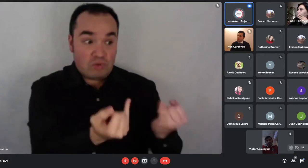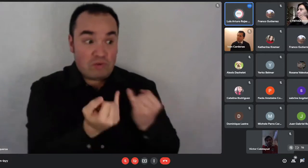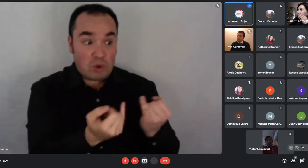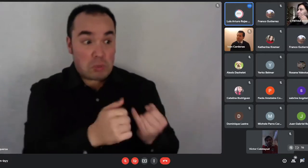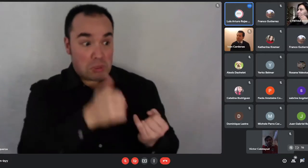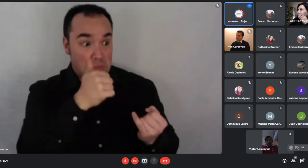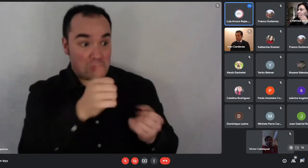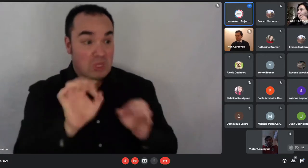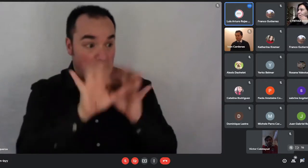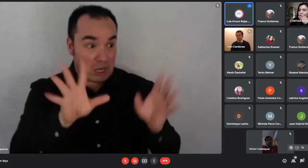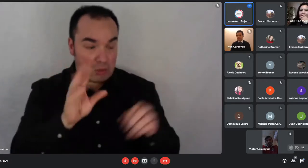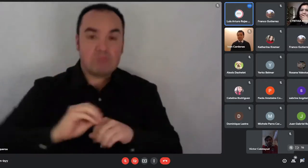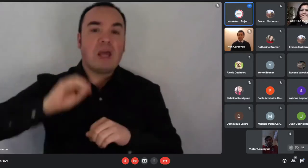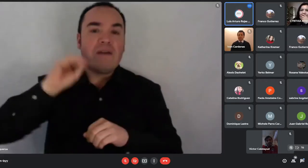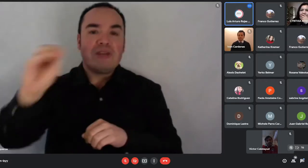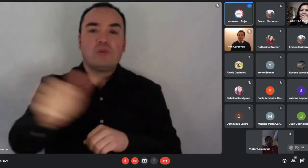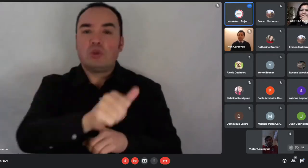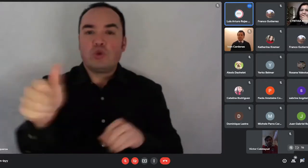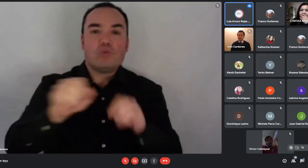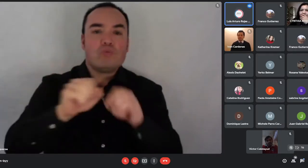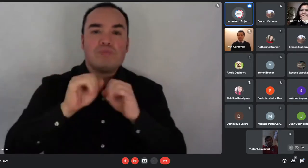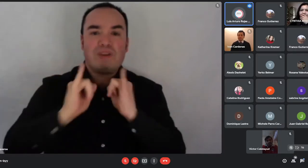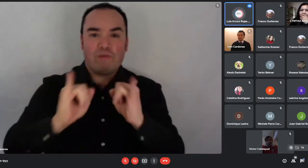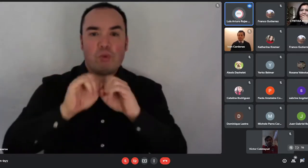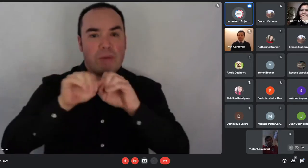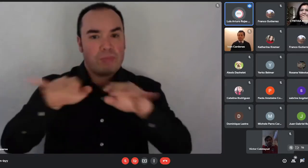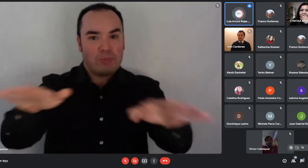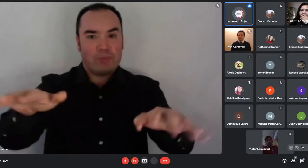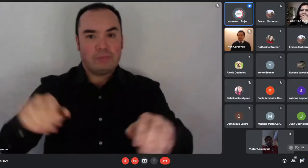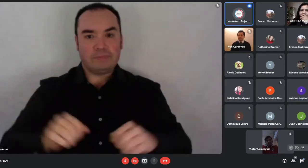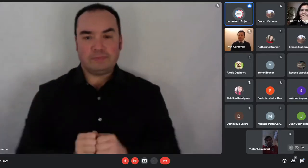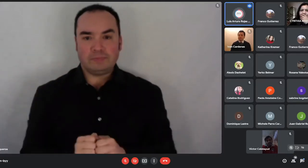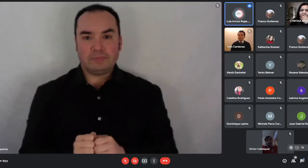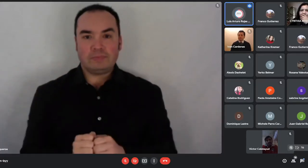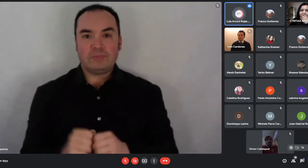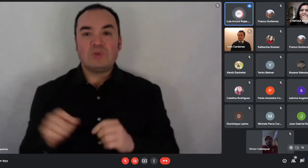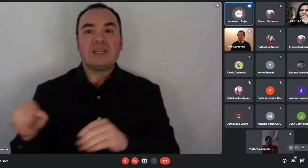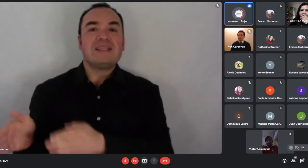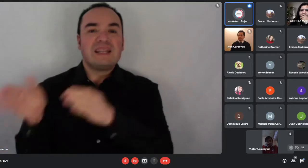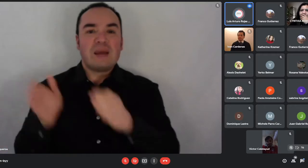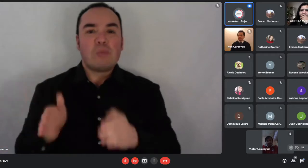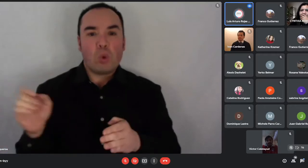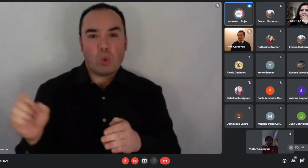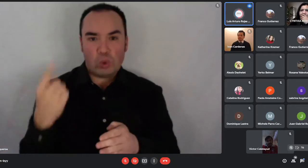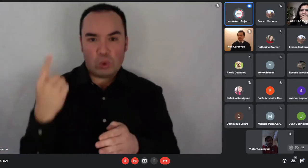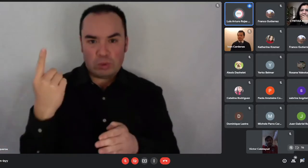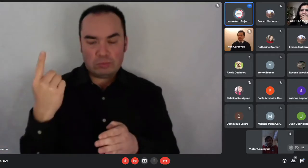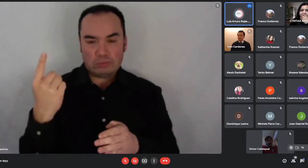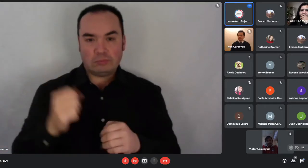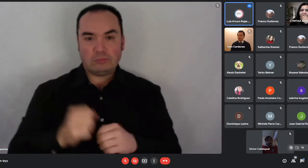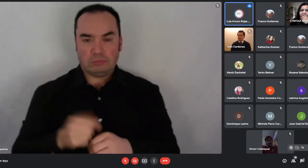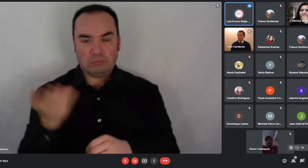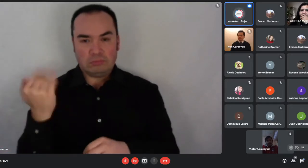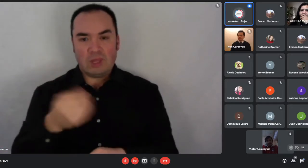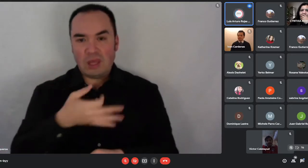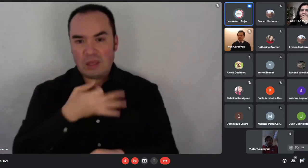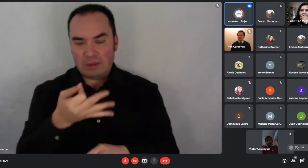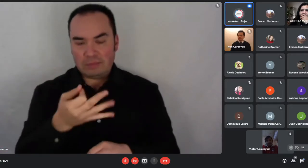Terminando con el tramo 1, yo les decía que el requisito y los principales son estar en el 60%